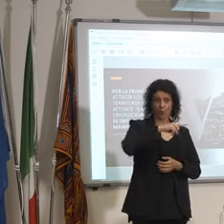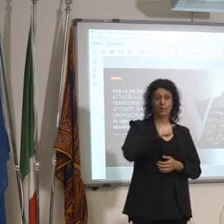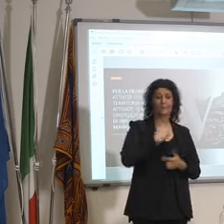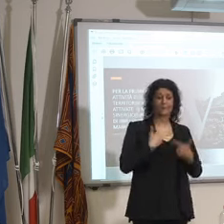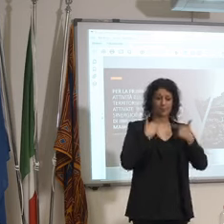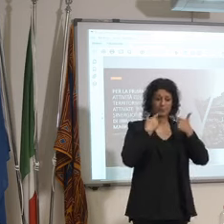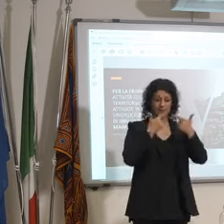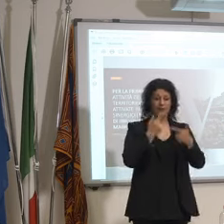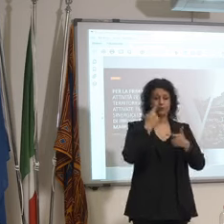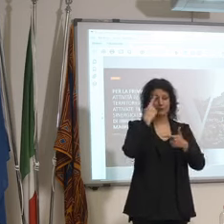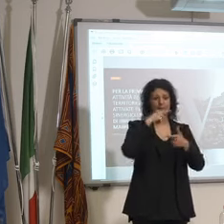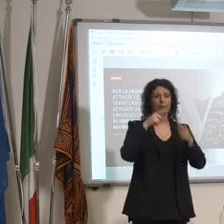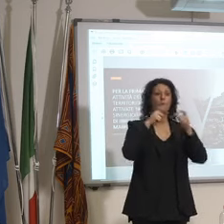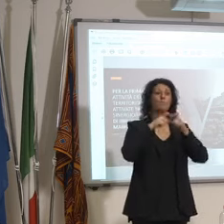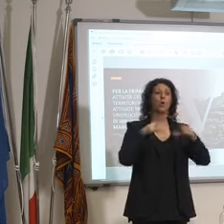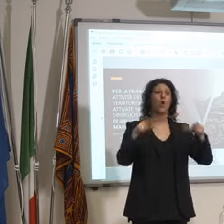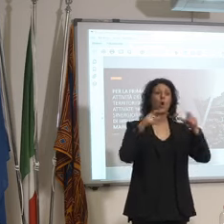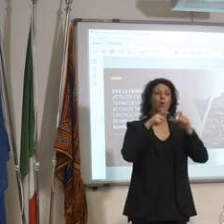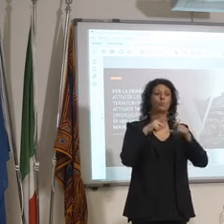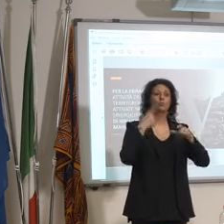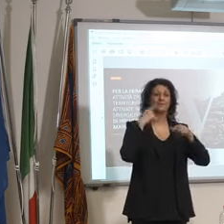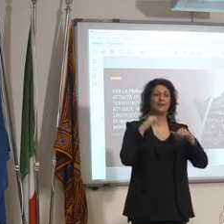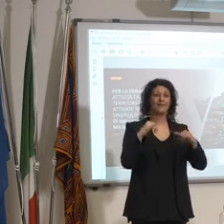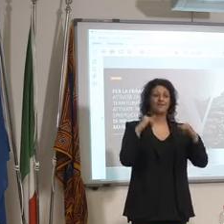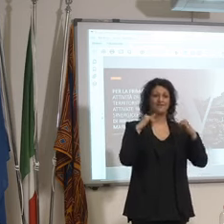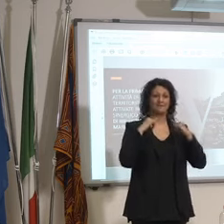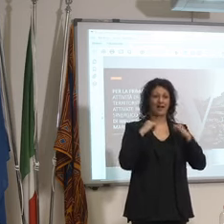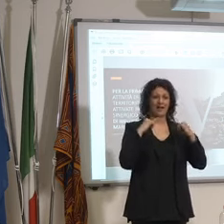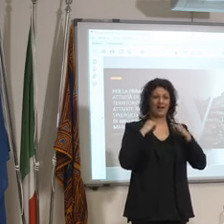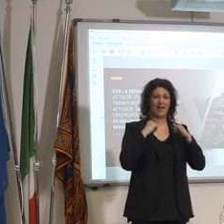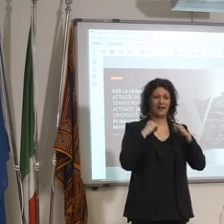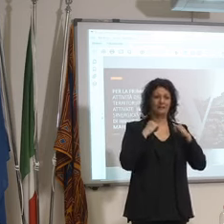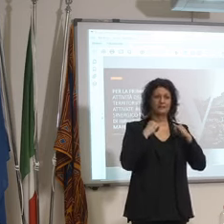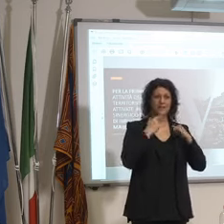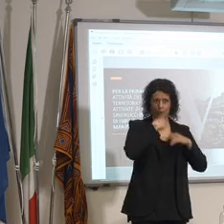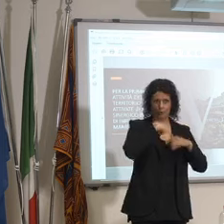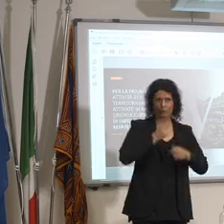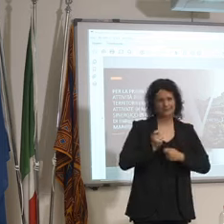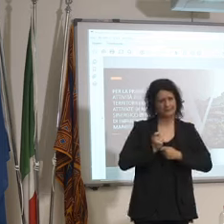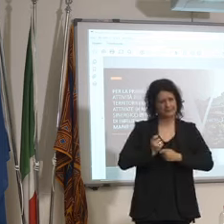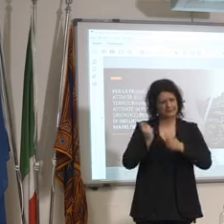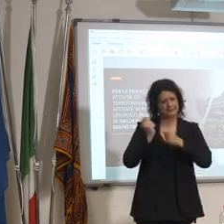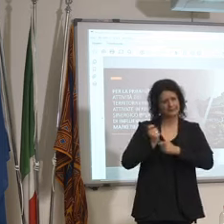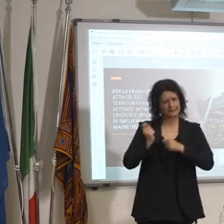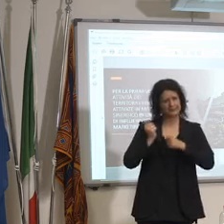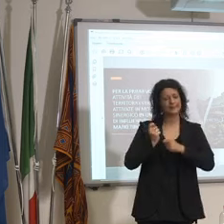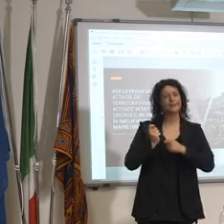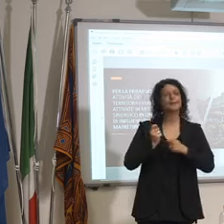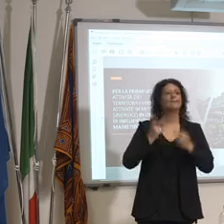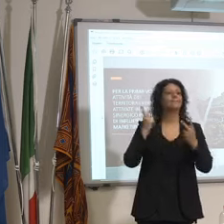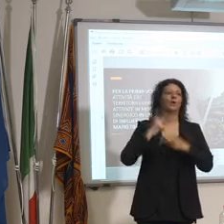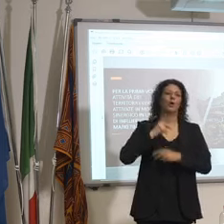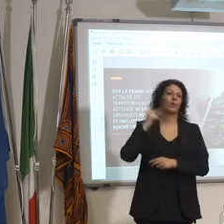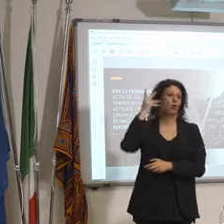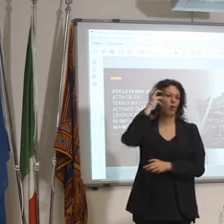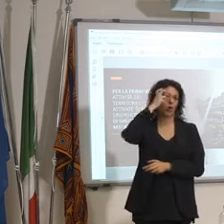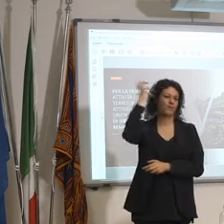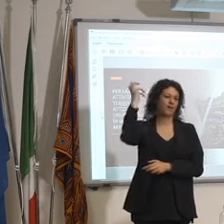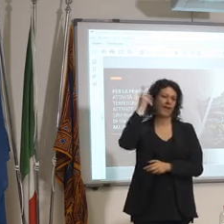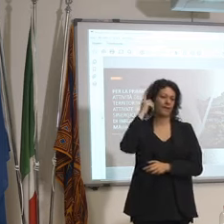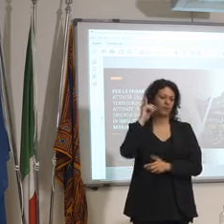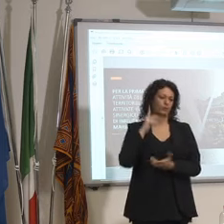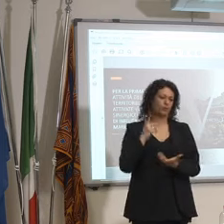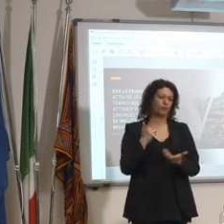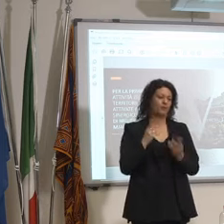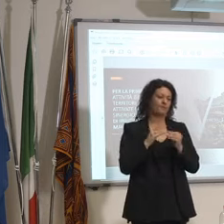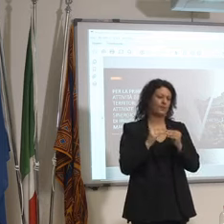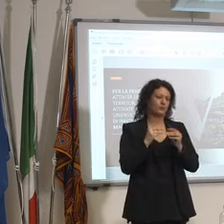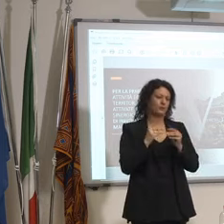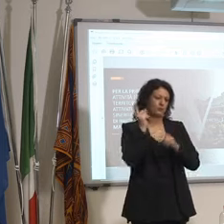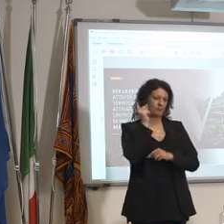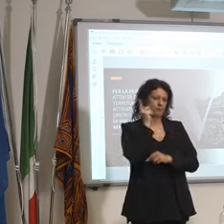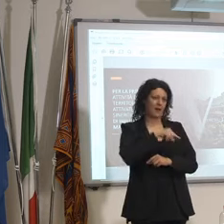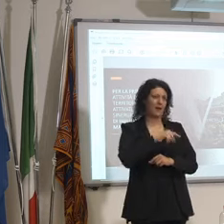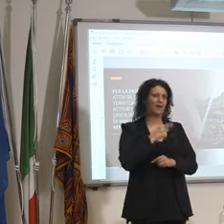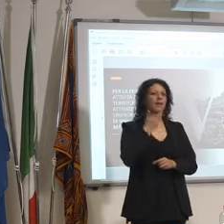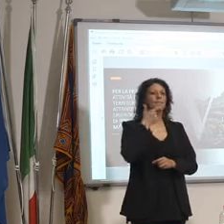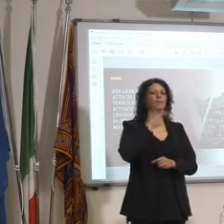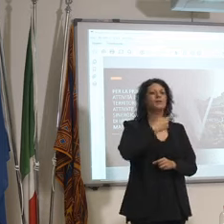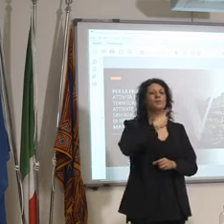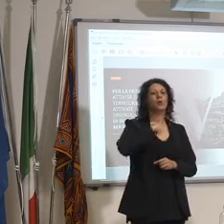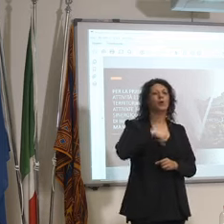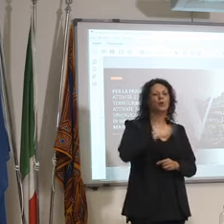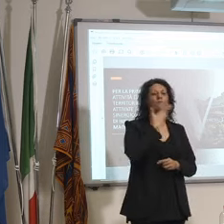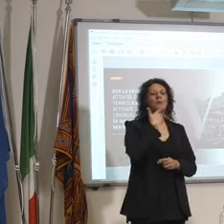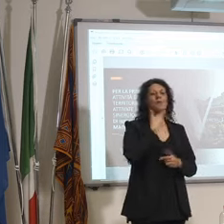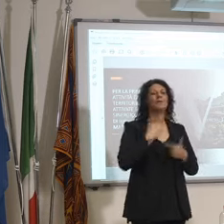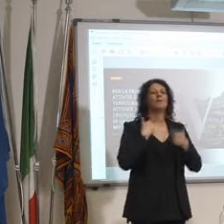vacanza poi il governo l'ha applicato malissimo perché noi avevamo chiesto mille euro di bonus e detrarlo dalle